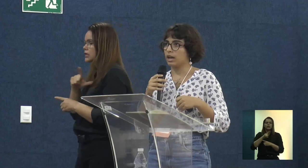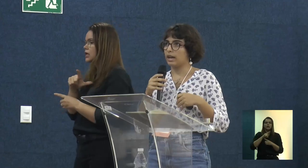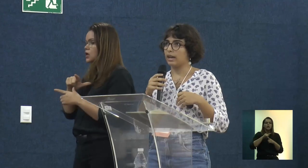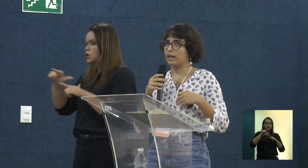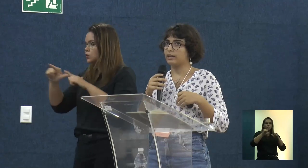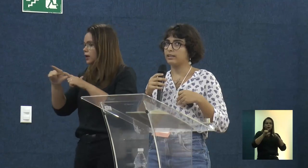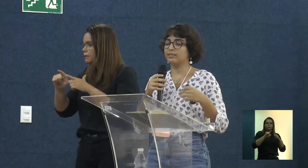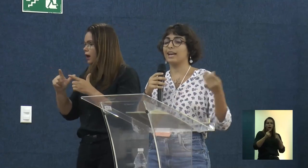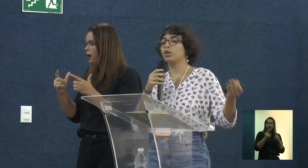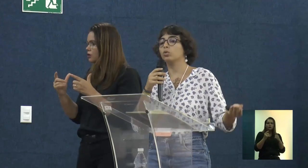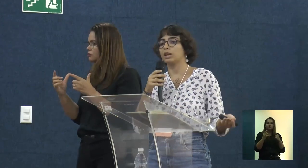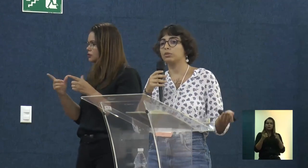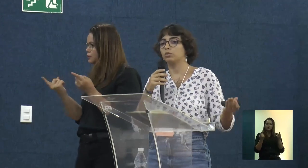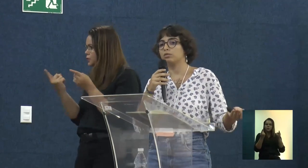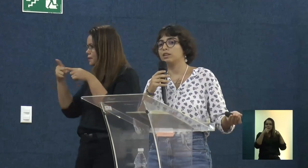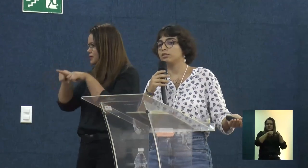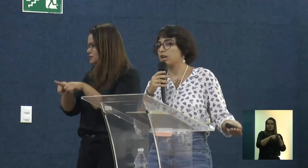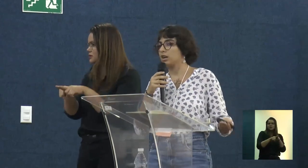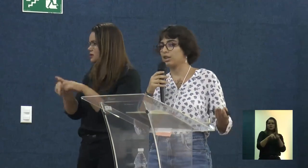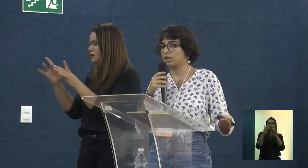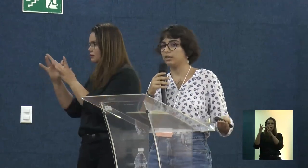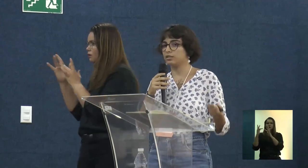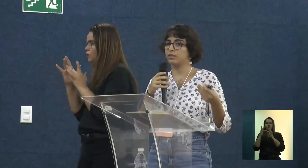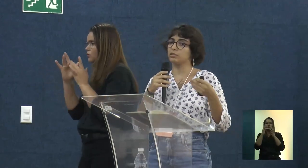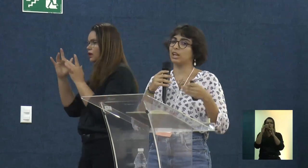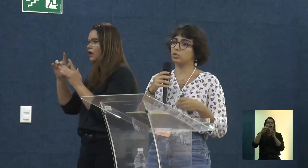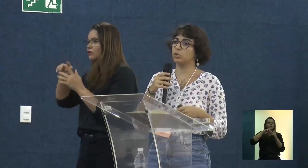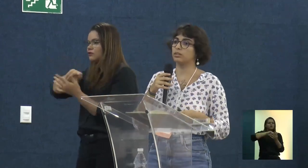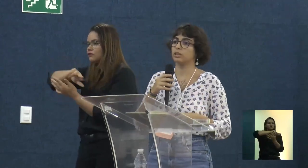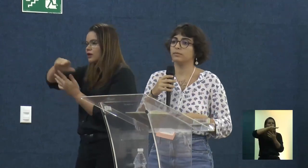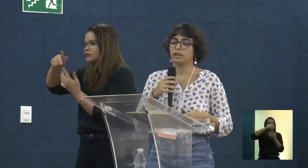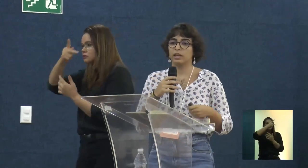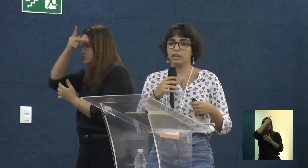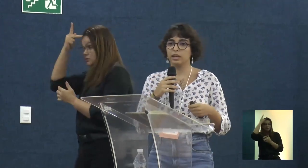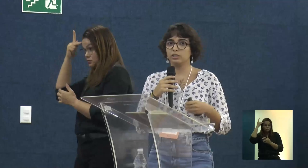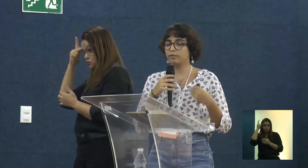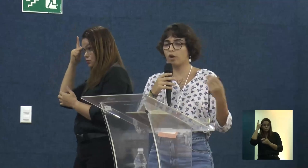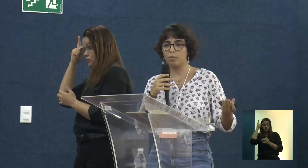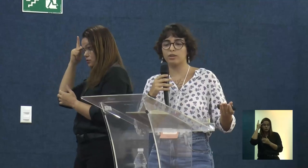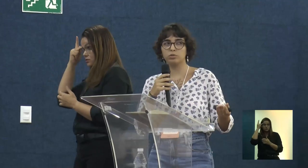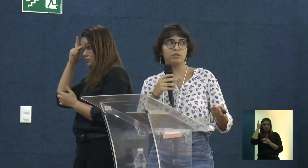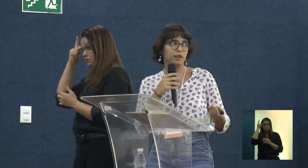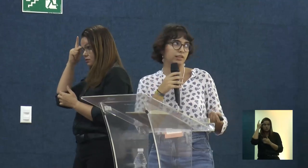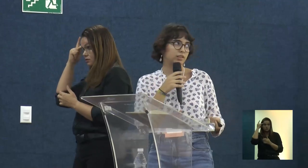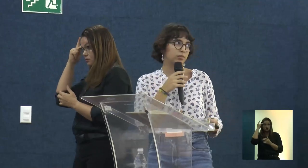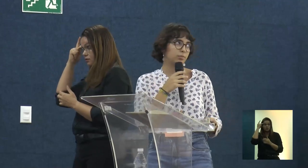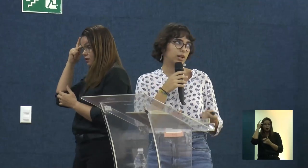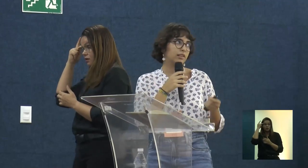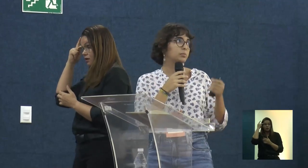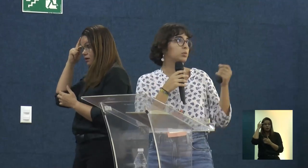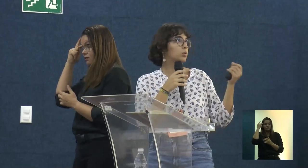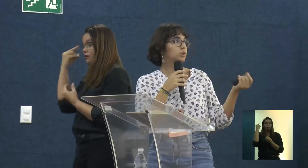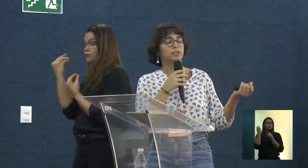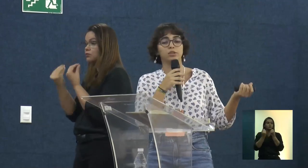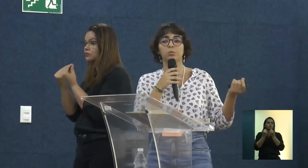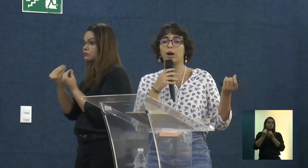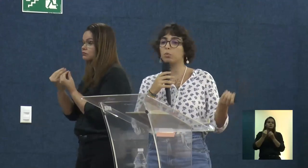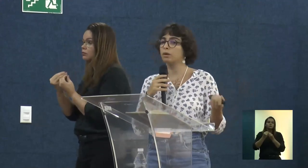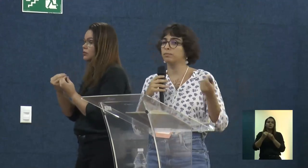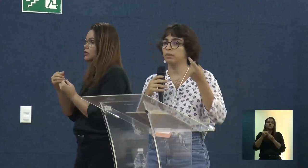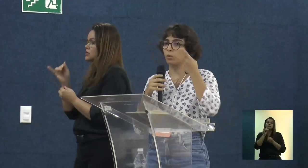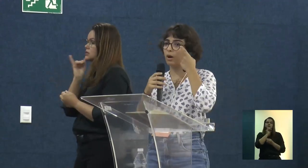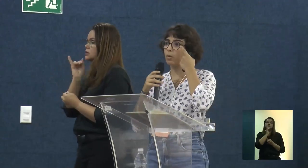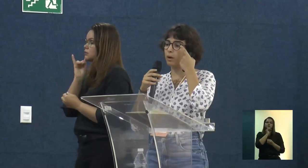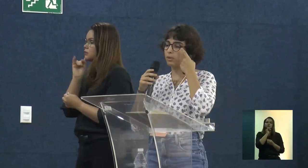estar em contato com diversos agentes e diversos atores, e de formas muito diversas. Por exemplo, o GT de